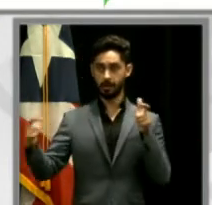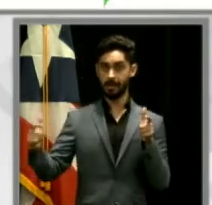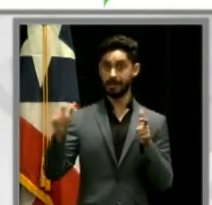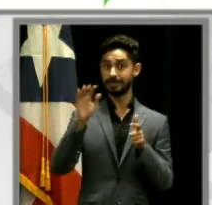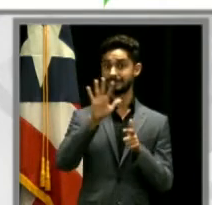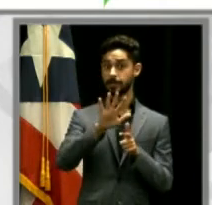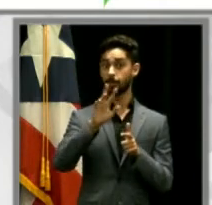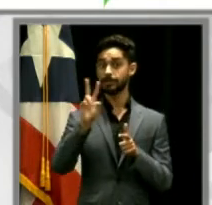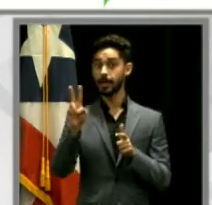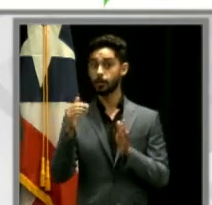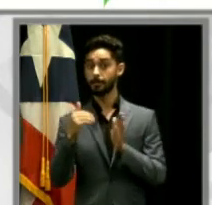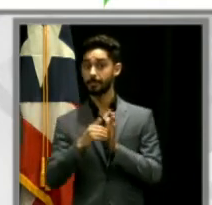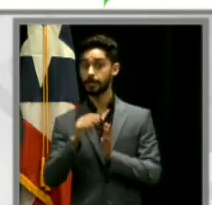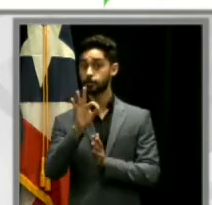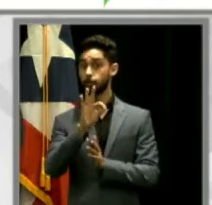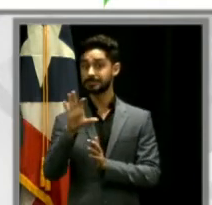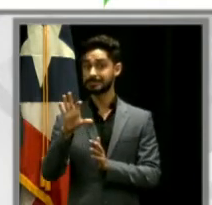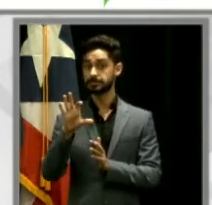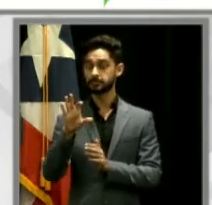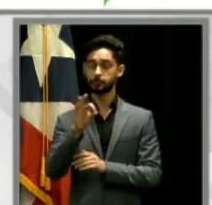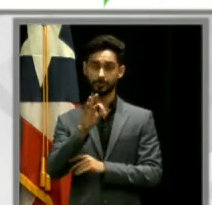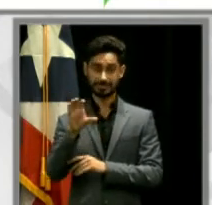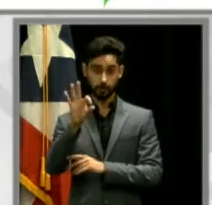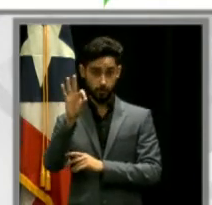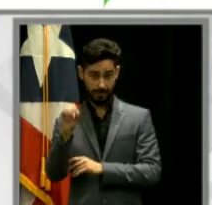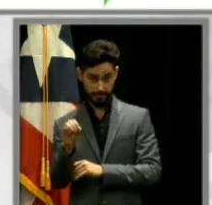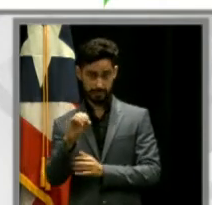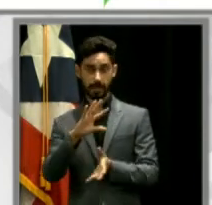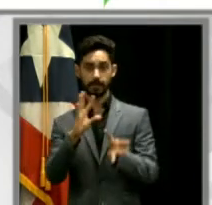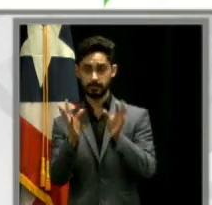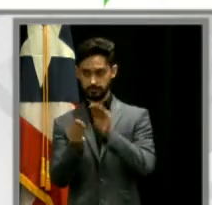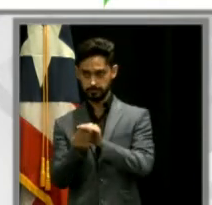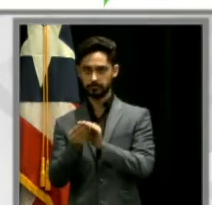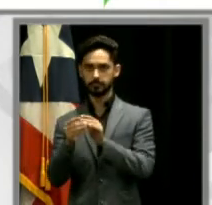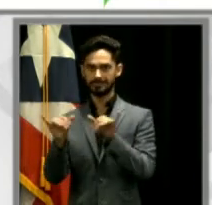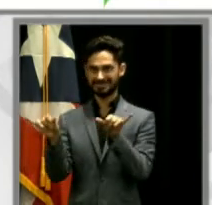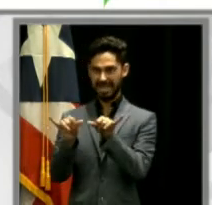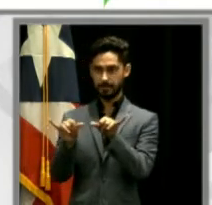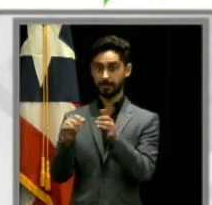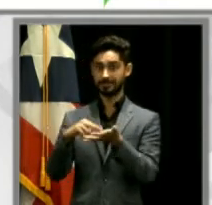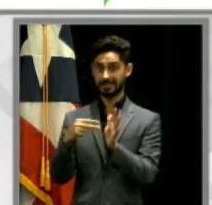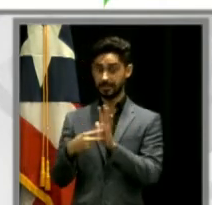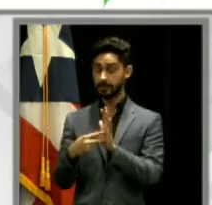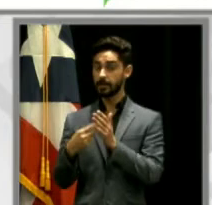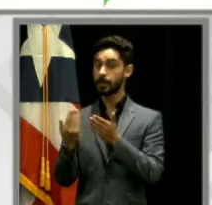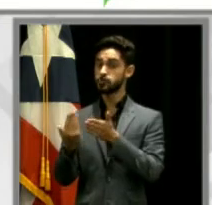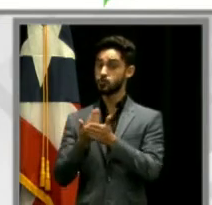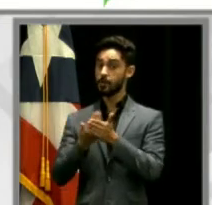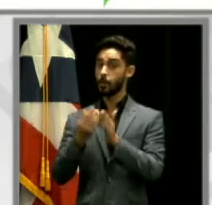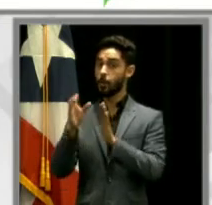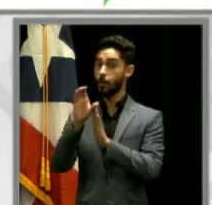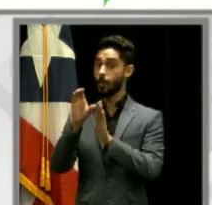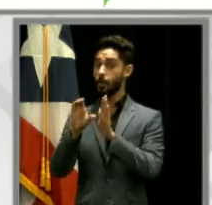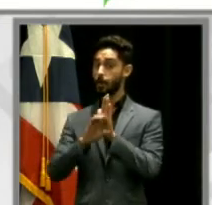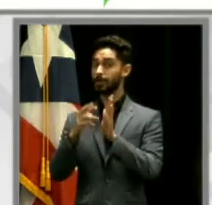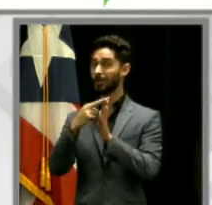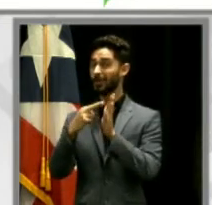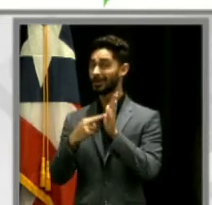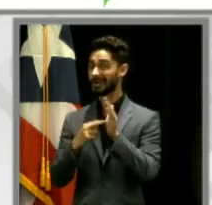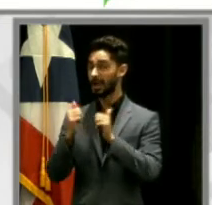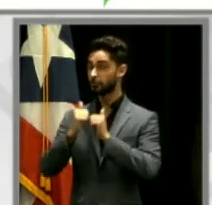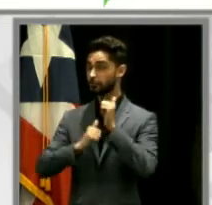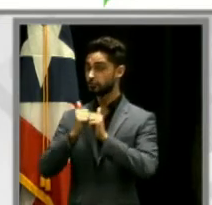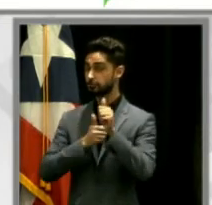52.990. Esto obedece a que al construir con códigos nuevos de construcción y eliminando